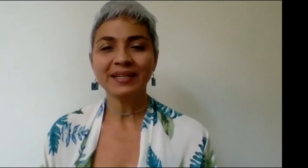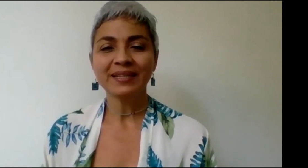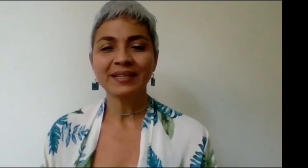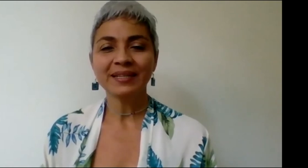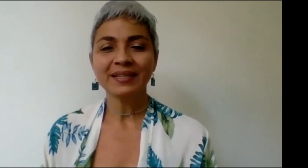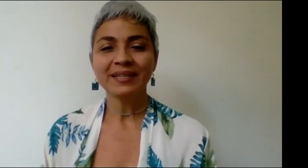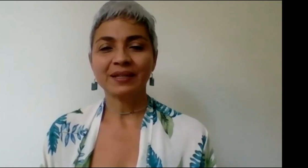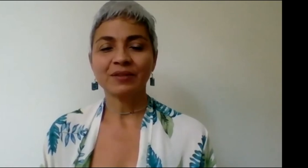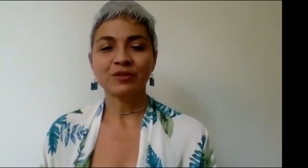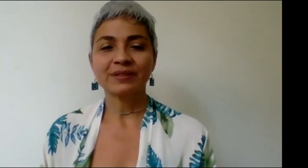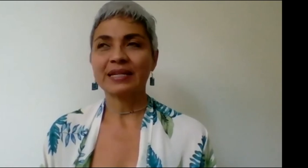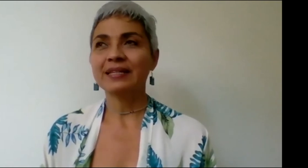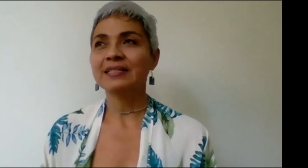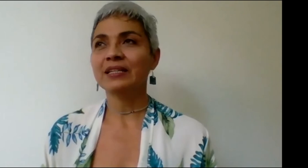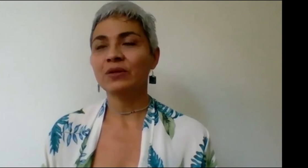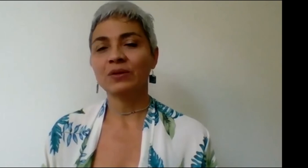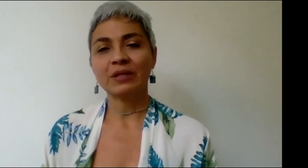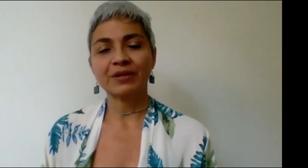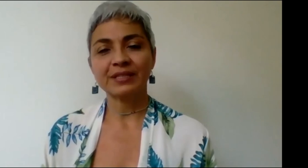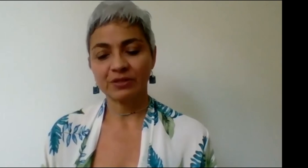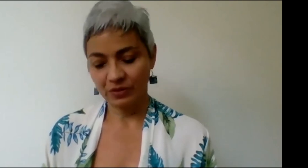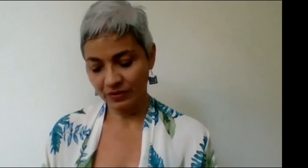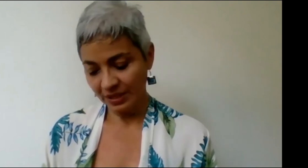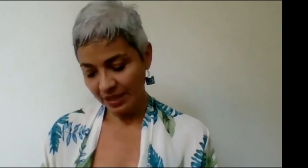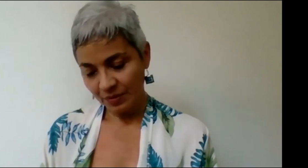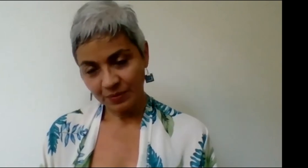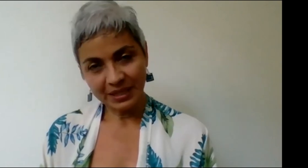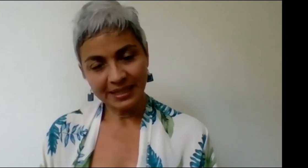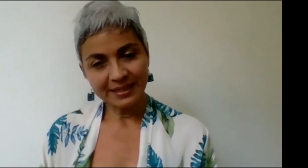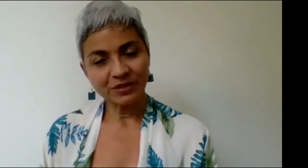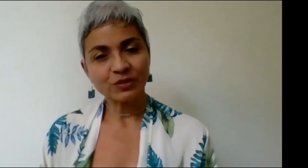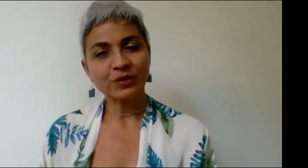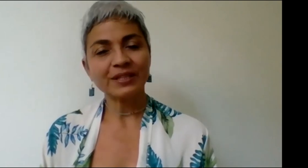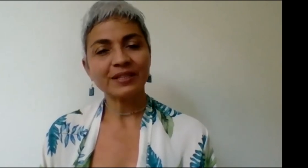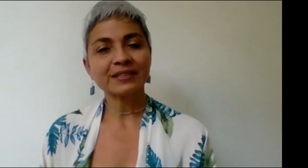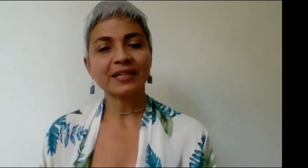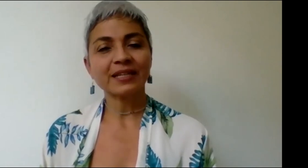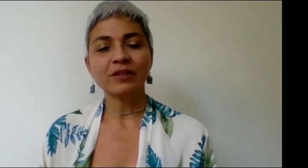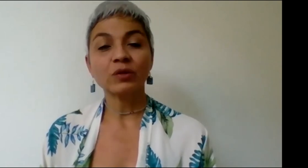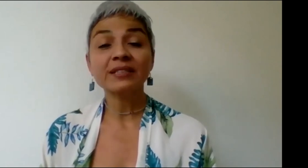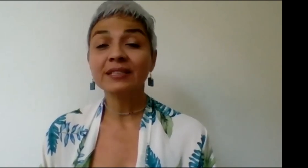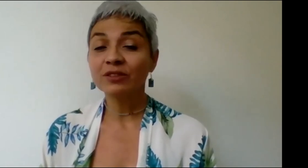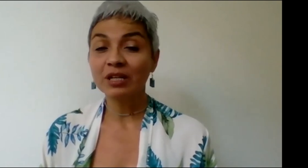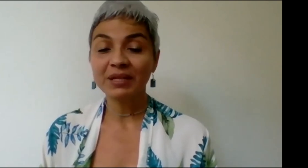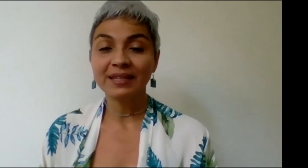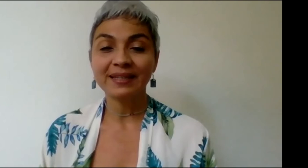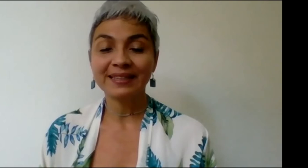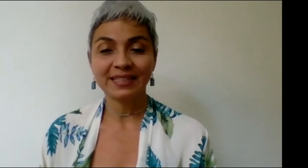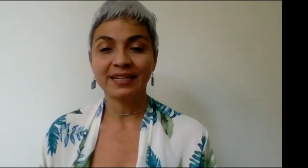porque nos está diciendo la Organización Mundial de las Naciones Unidas que no existe solamente esta